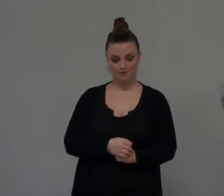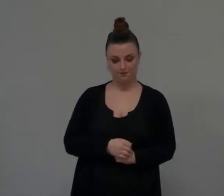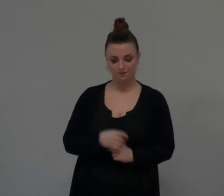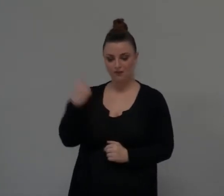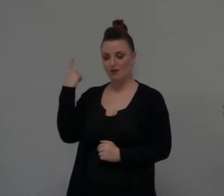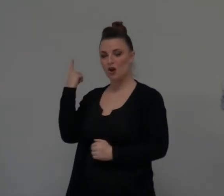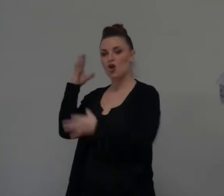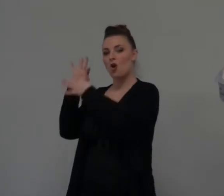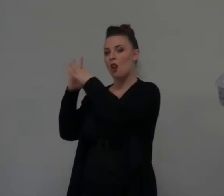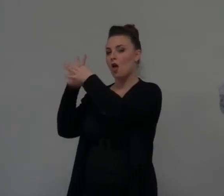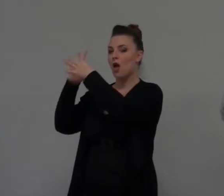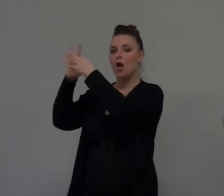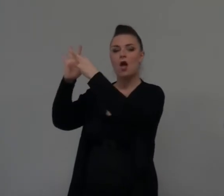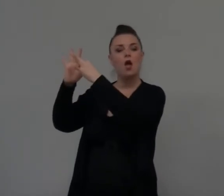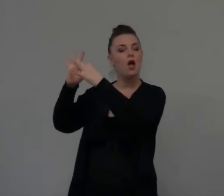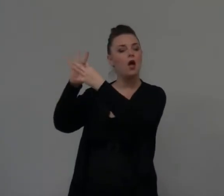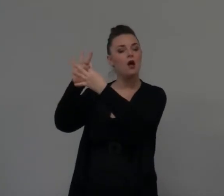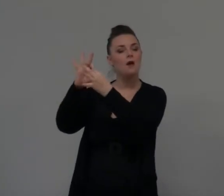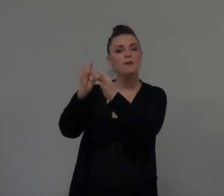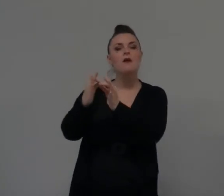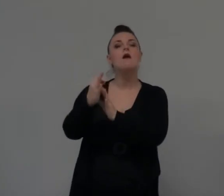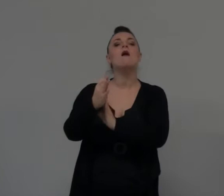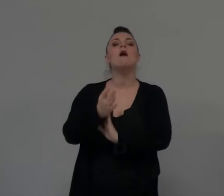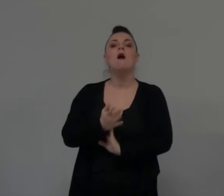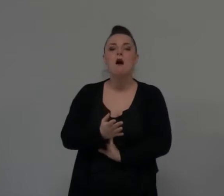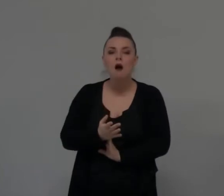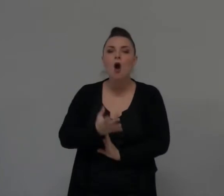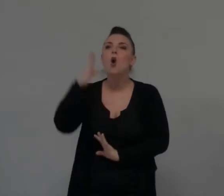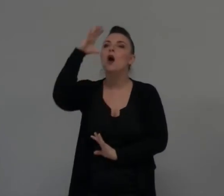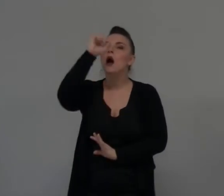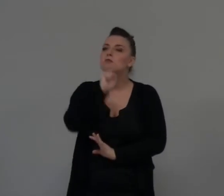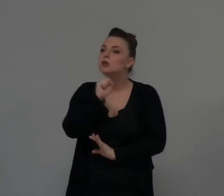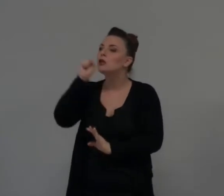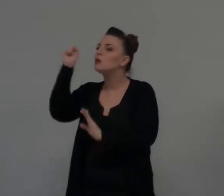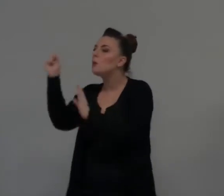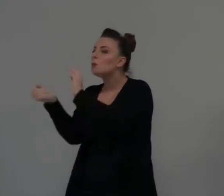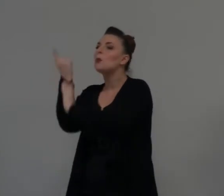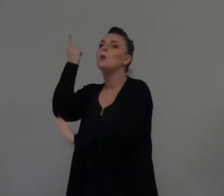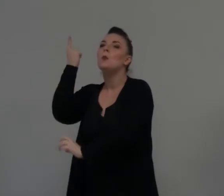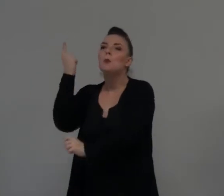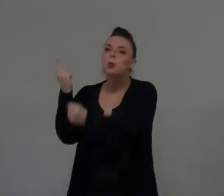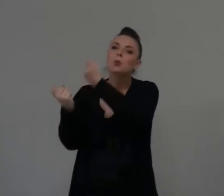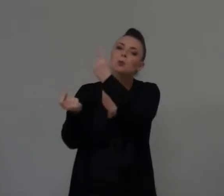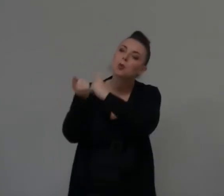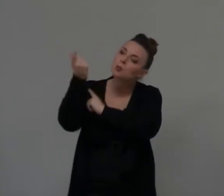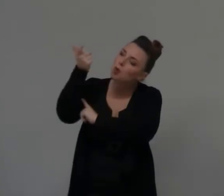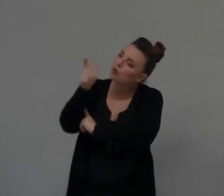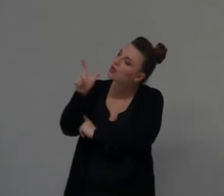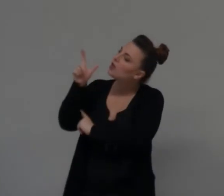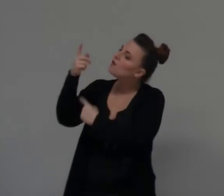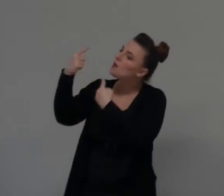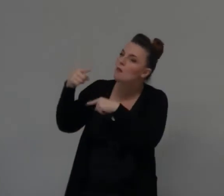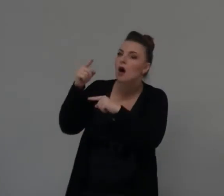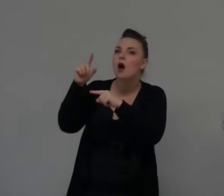'1 al 100 cominciamo a completare Ah ecco perché, ecco perché quel giorno ho incontrato